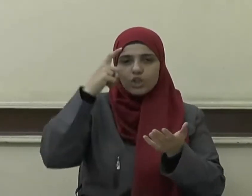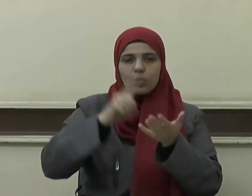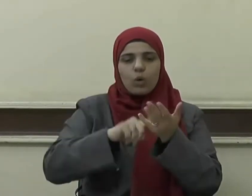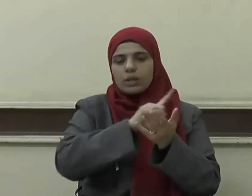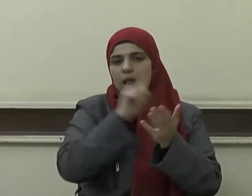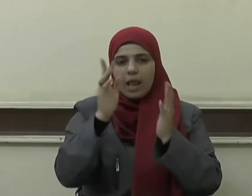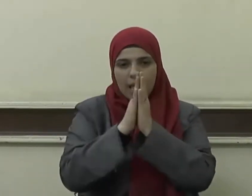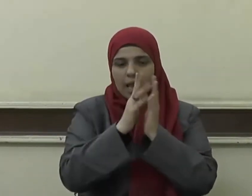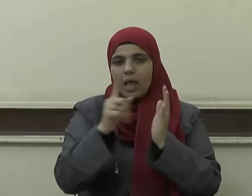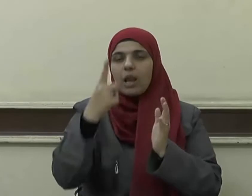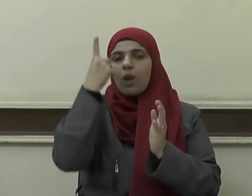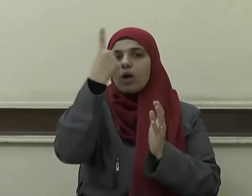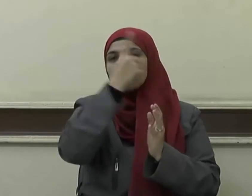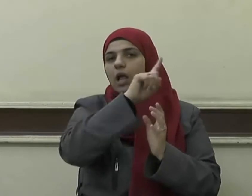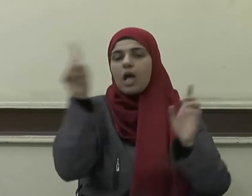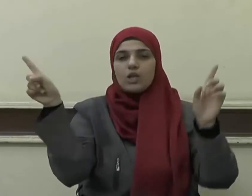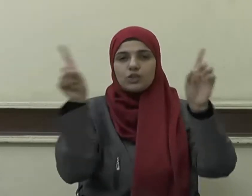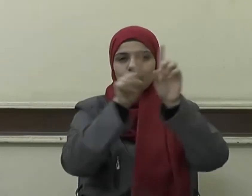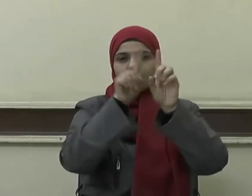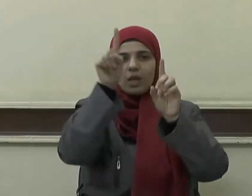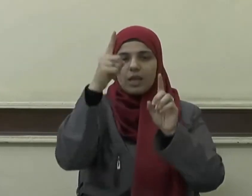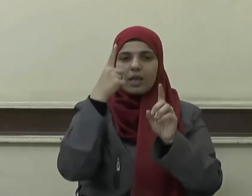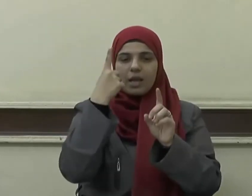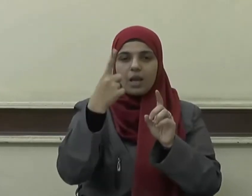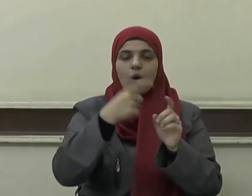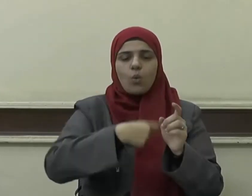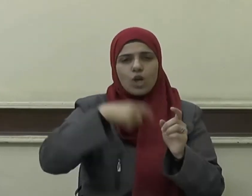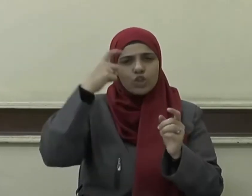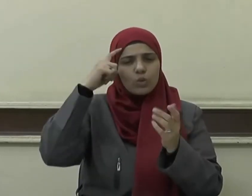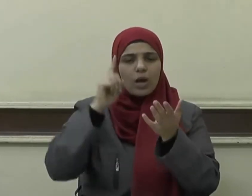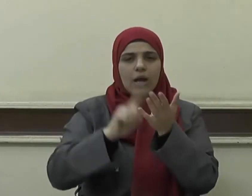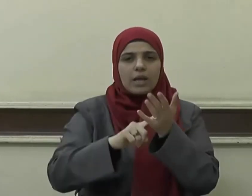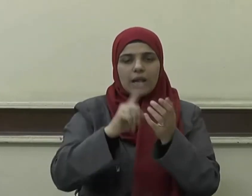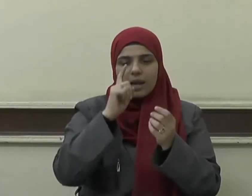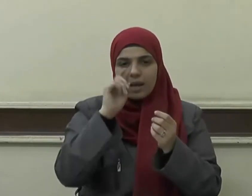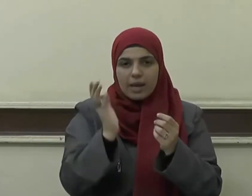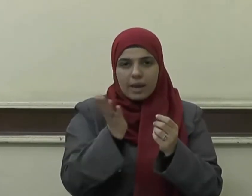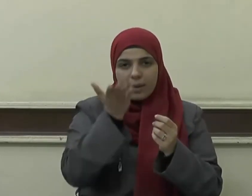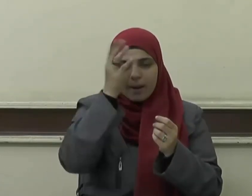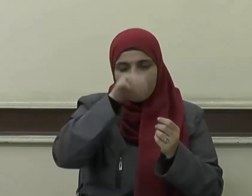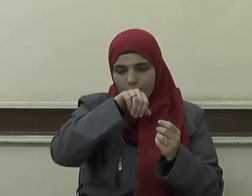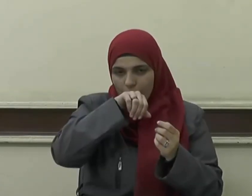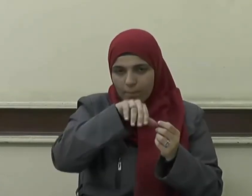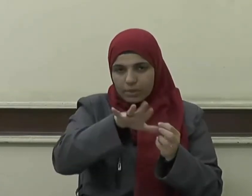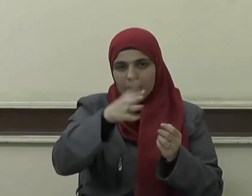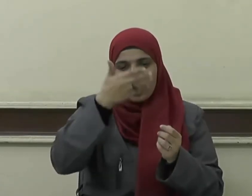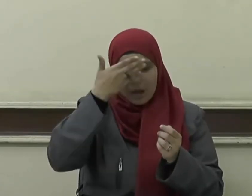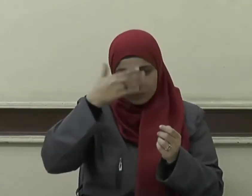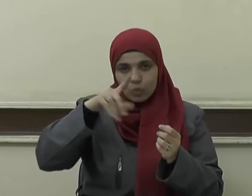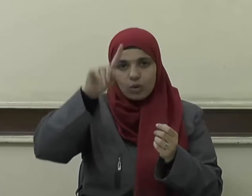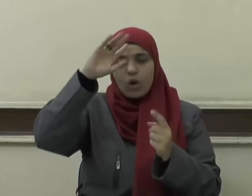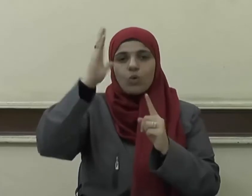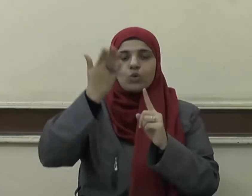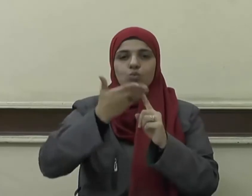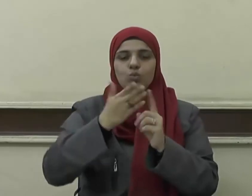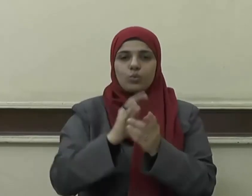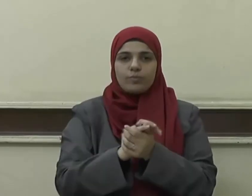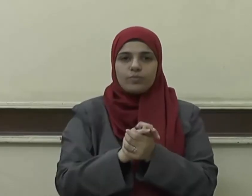له وأشهد أن سيدنا ونبينا محمدا عبده ورسوله اللهم صل وسلم وبارك